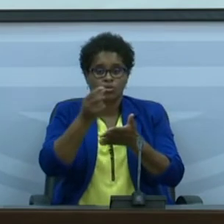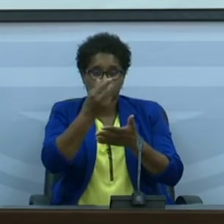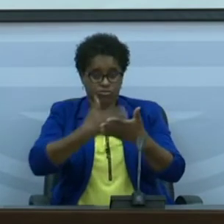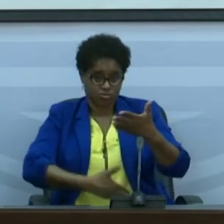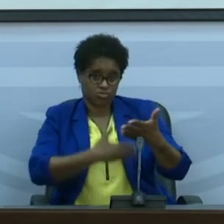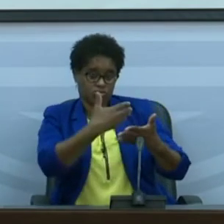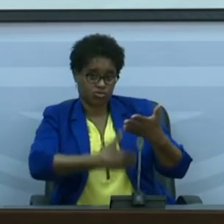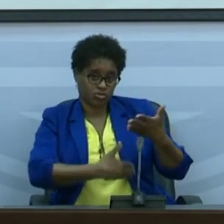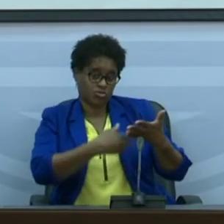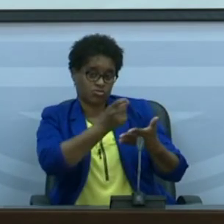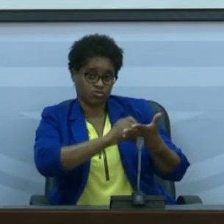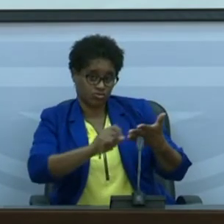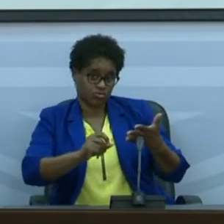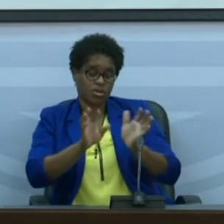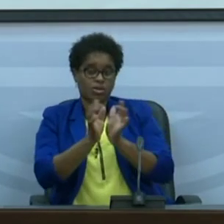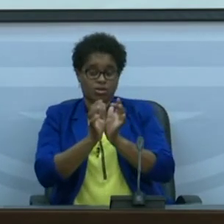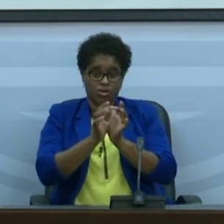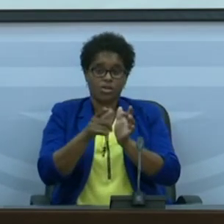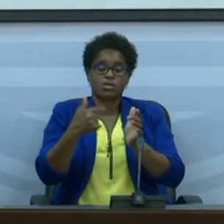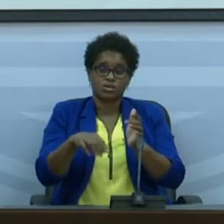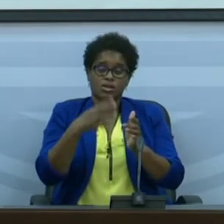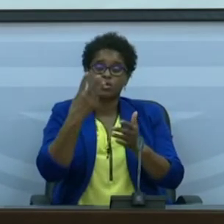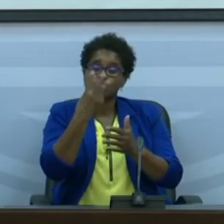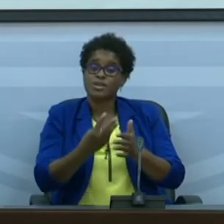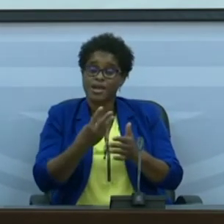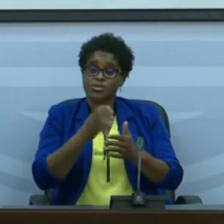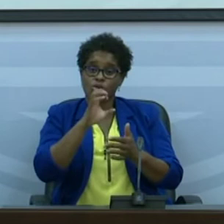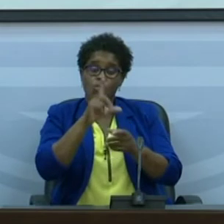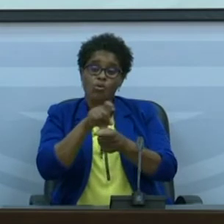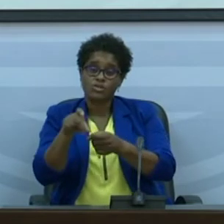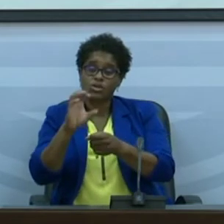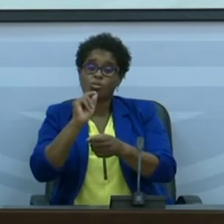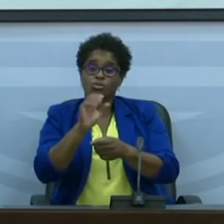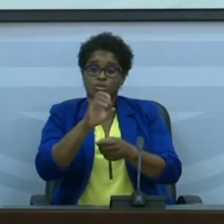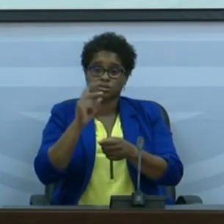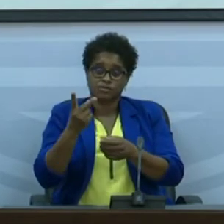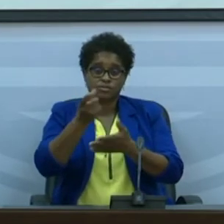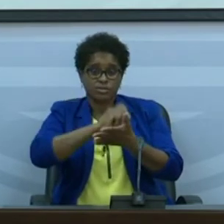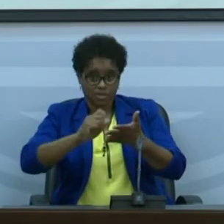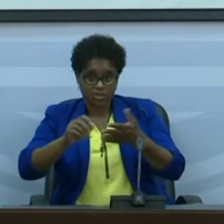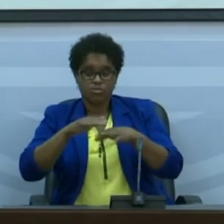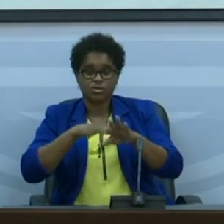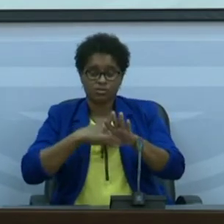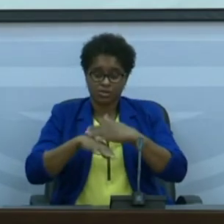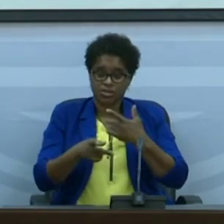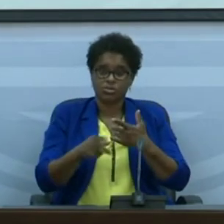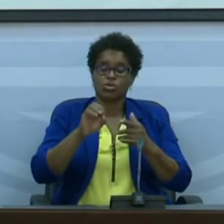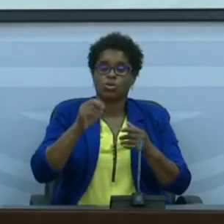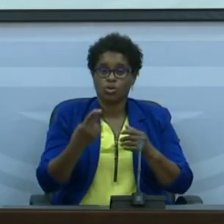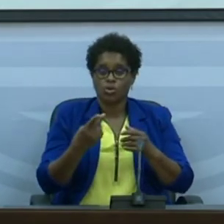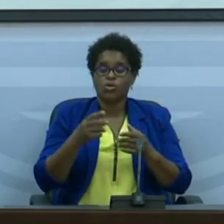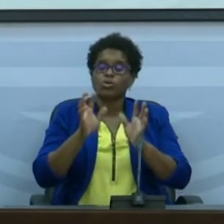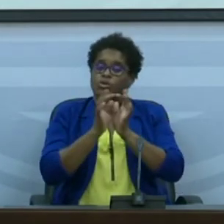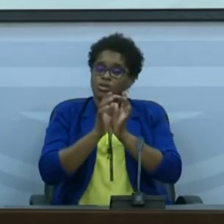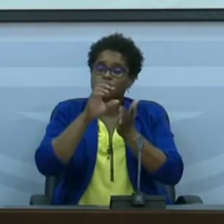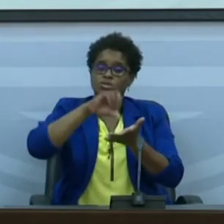online que está disponível no site covid19.cv para fazerem sua inscrição ou então contactarem os centros de